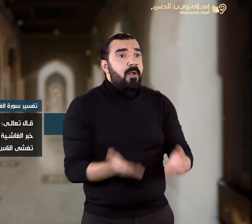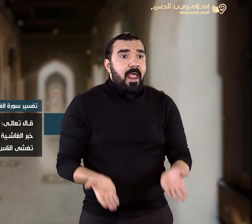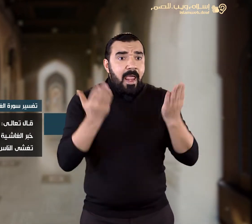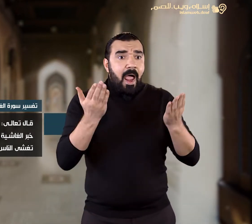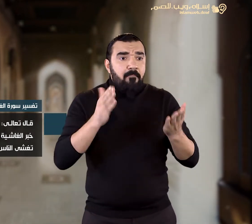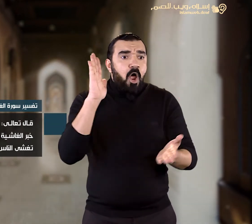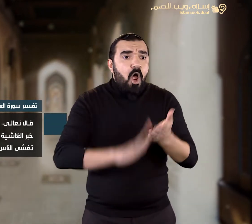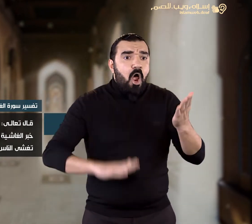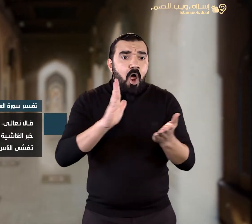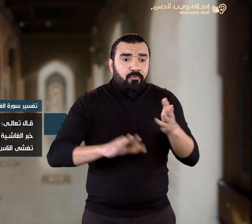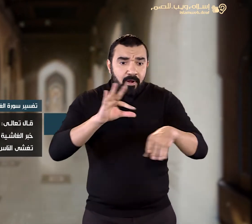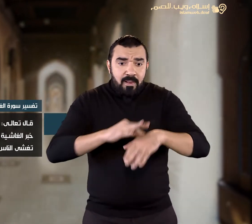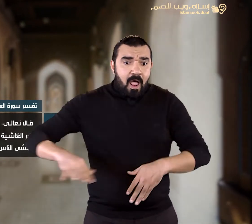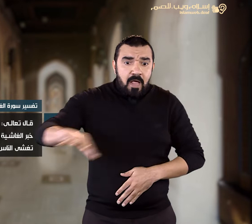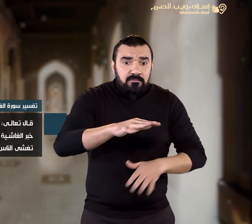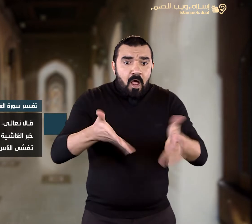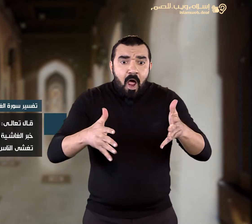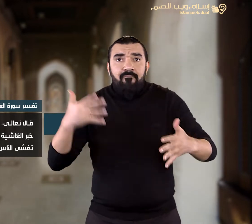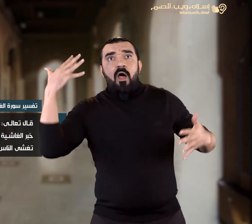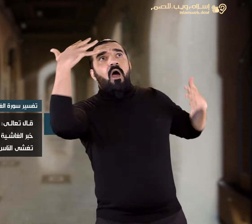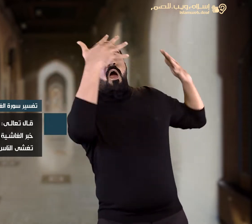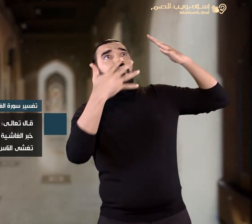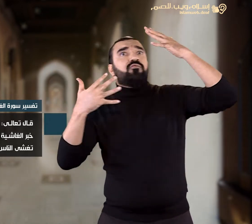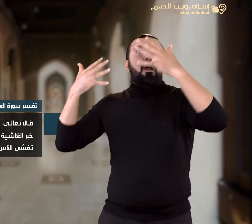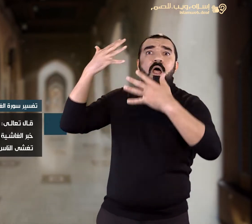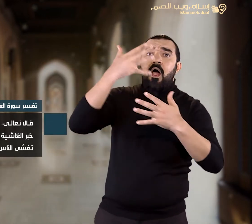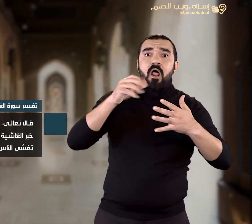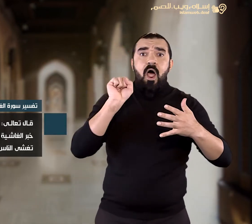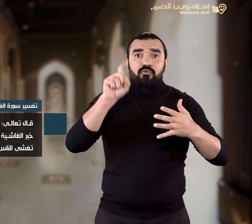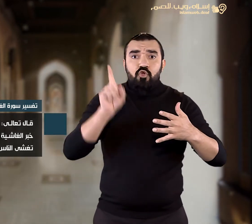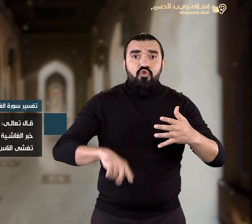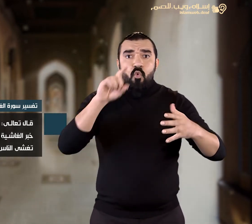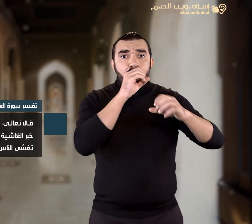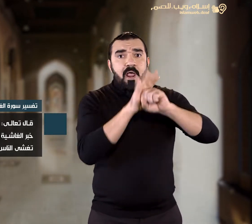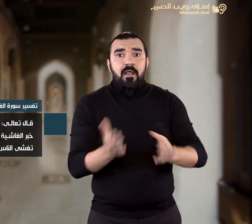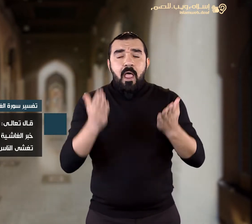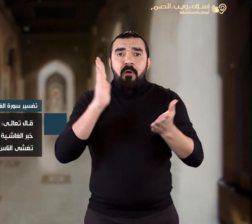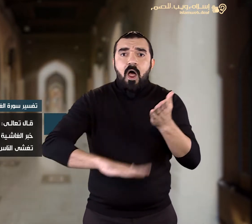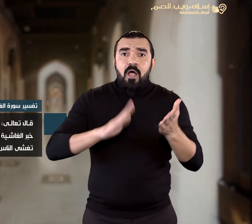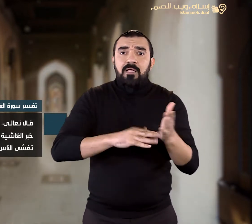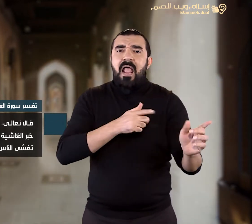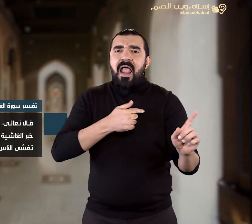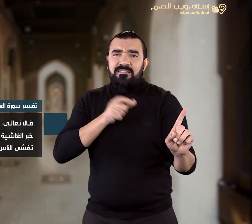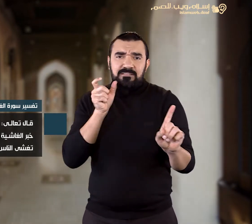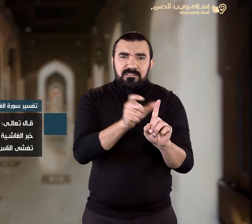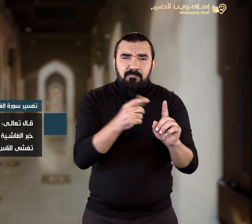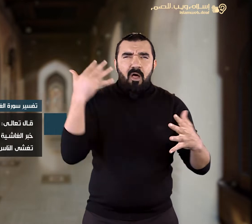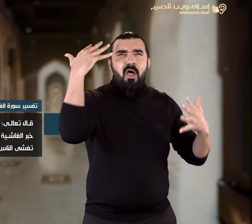اشتركوا هل أتاك يا محمد خبر غاشية وهو يوم القيامة وأطلق عليها